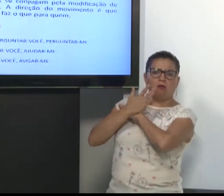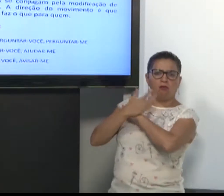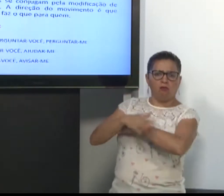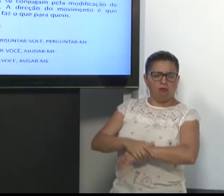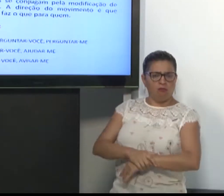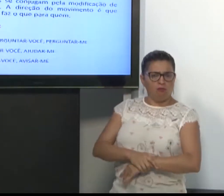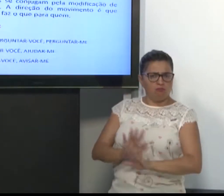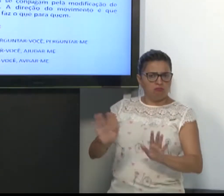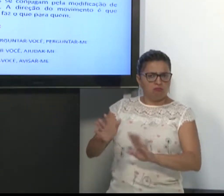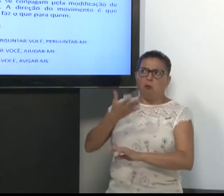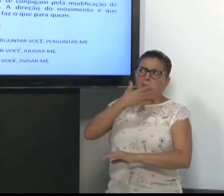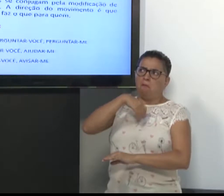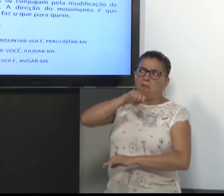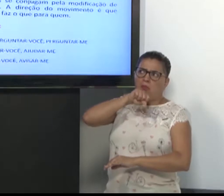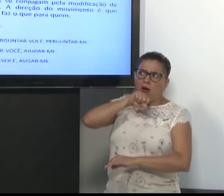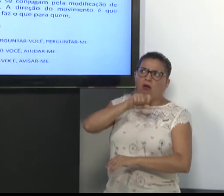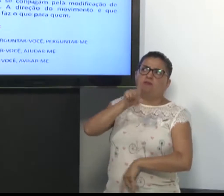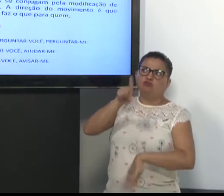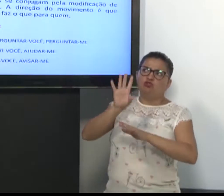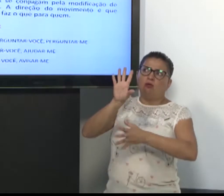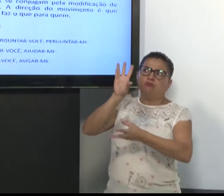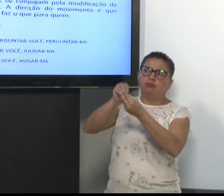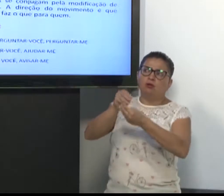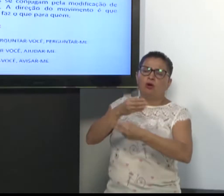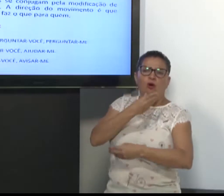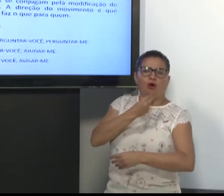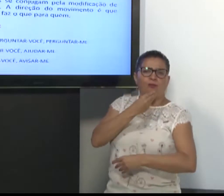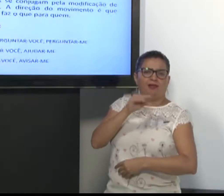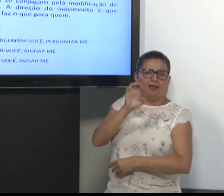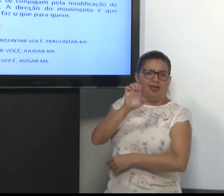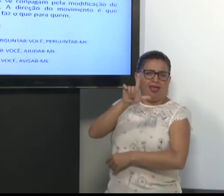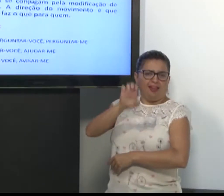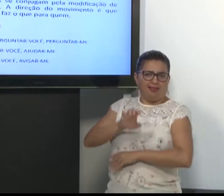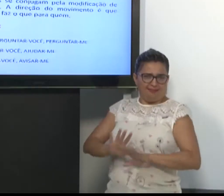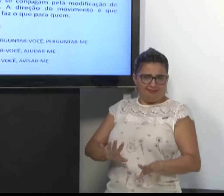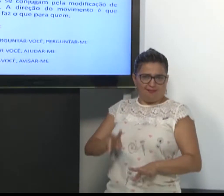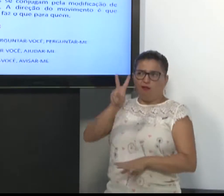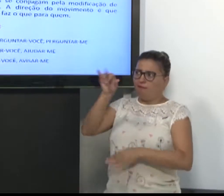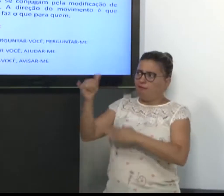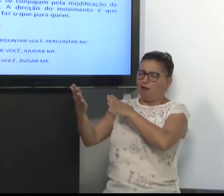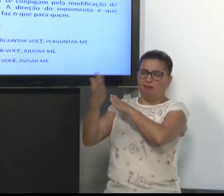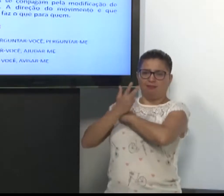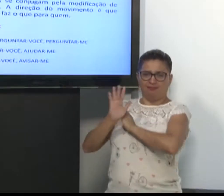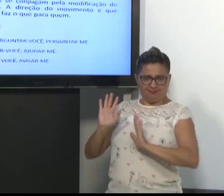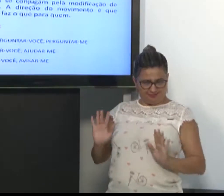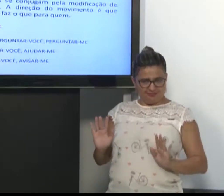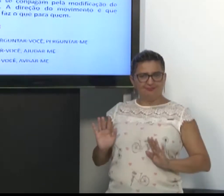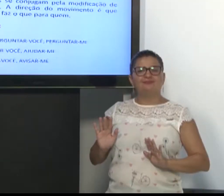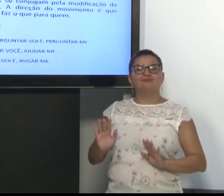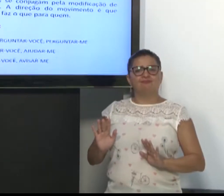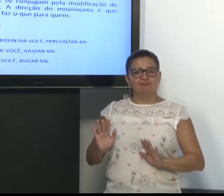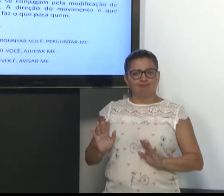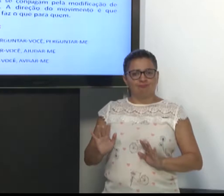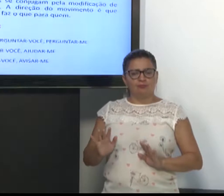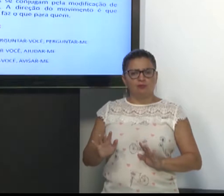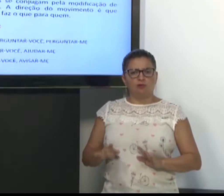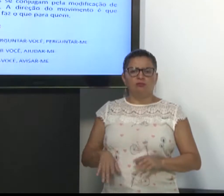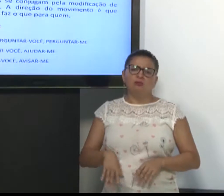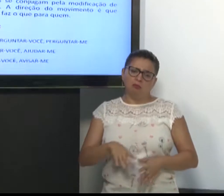Meu pai falou que vai me ajudar. Então, já está incorporado o pronome ele. Ele vai me